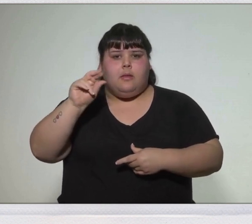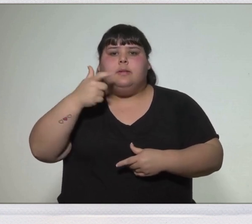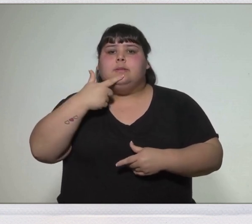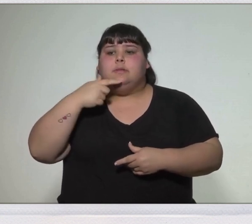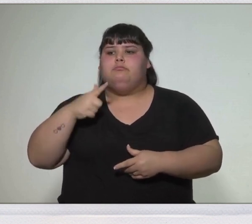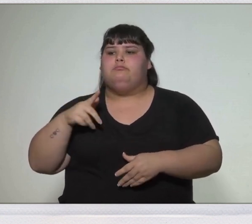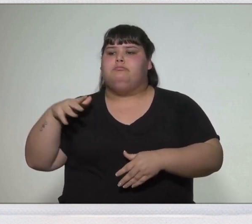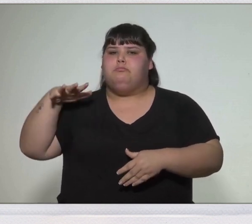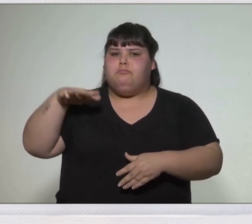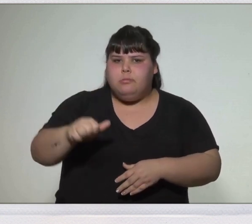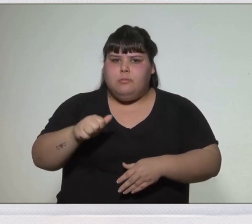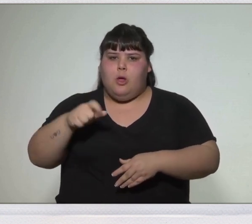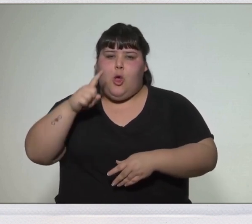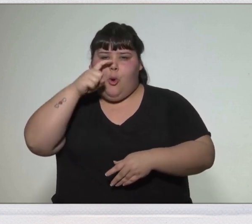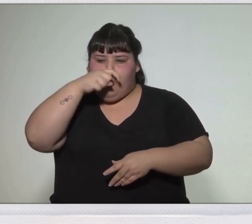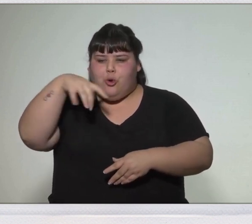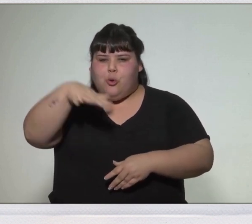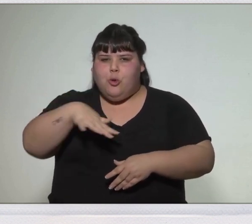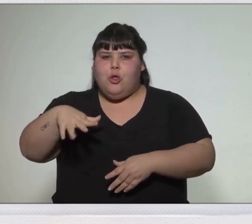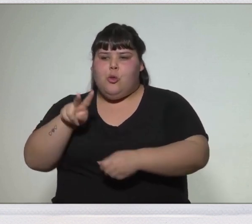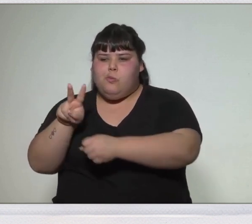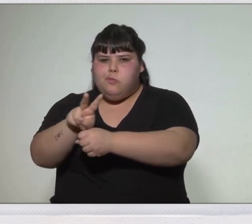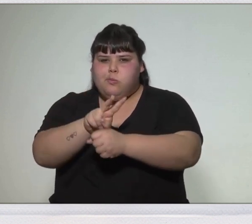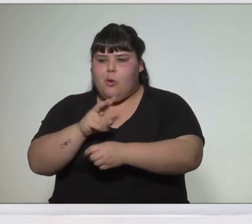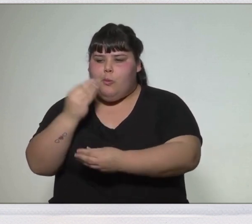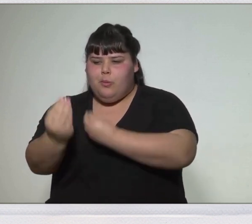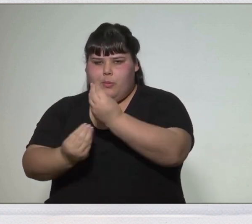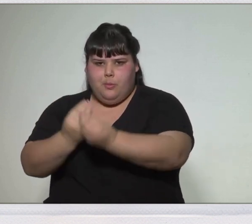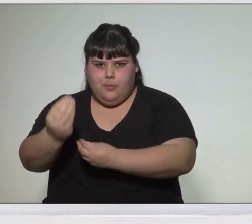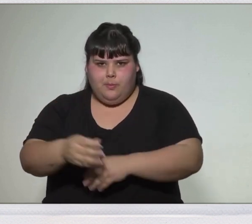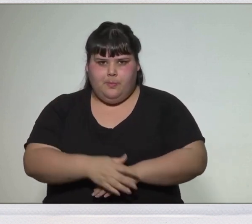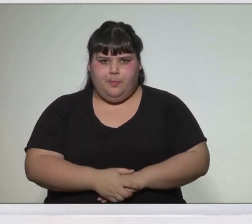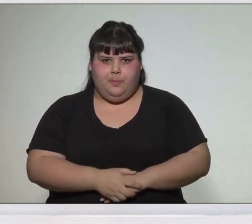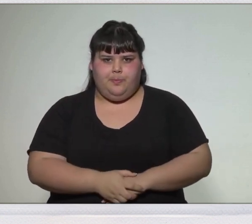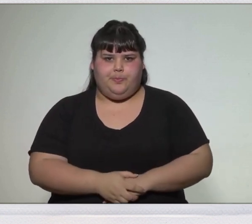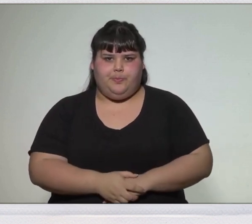Batalla de las Piedras e inician el sitio a Montevideo.